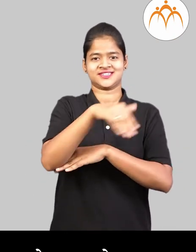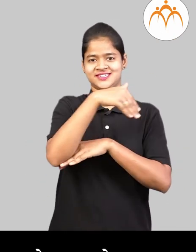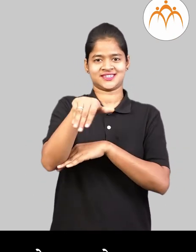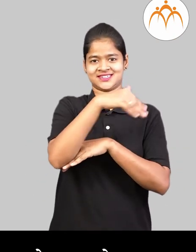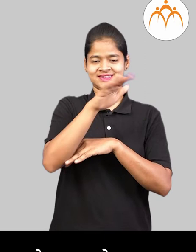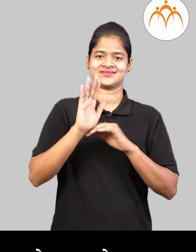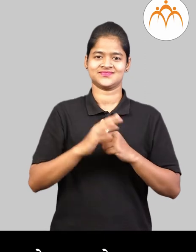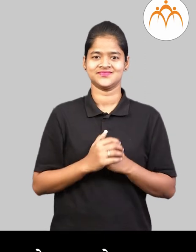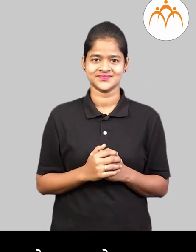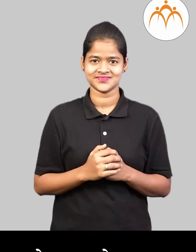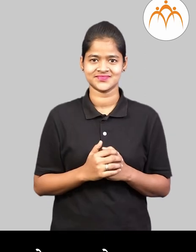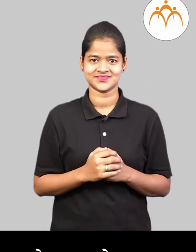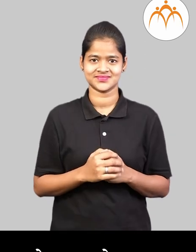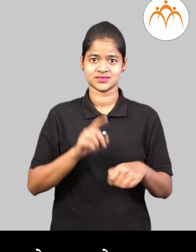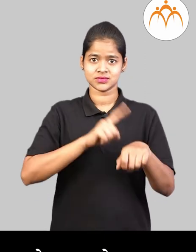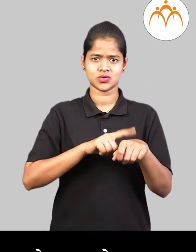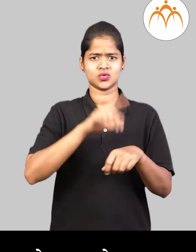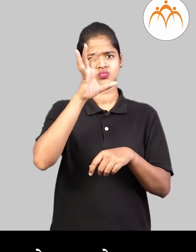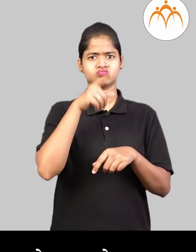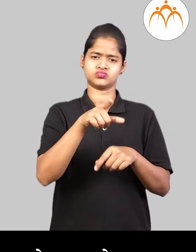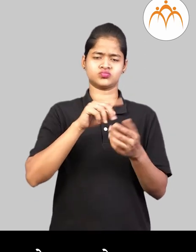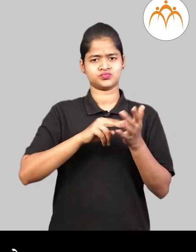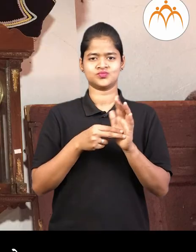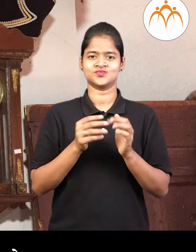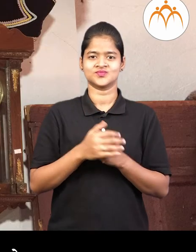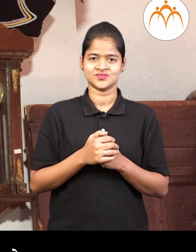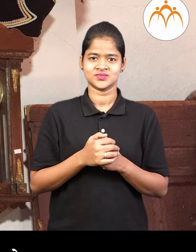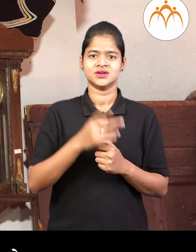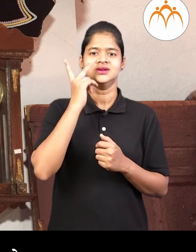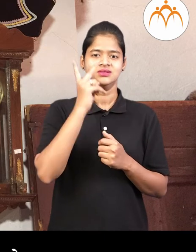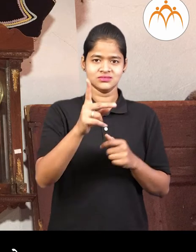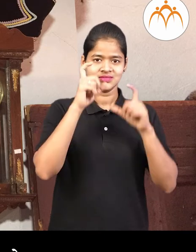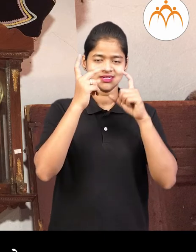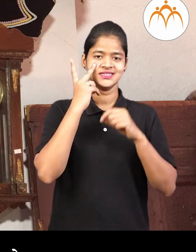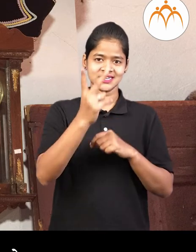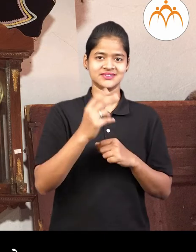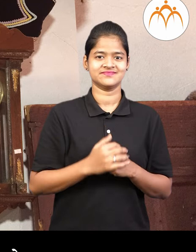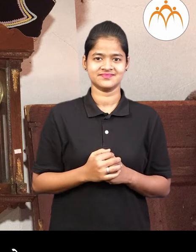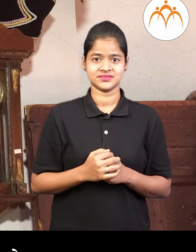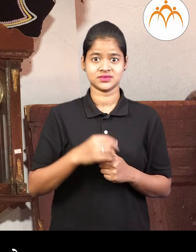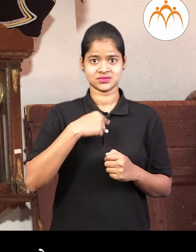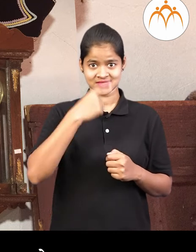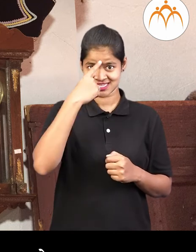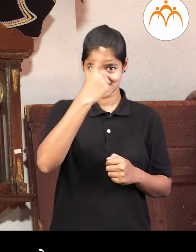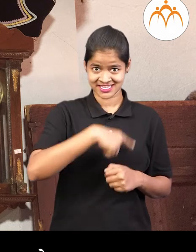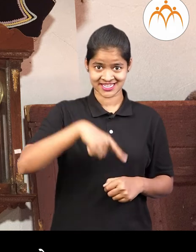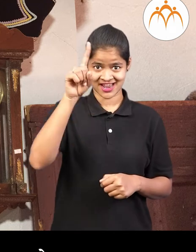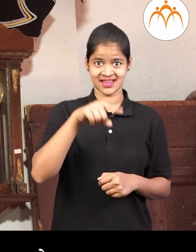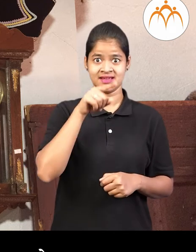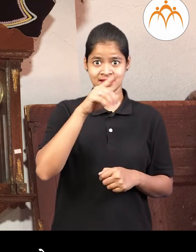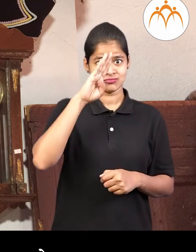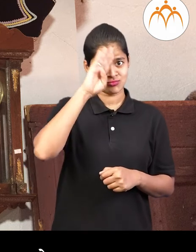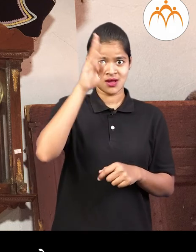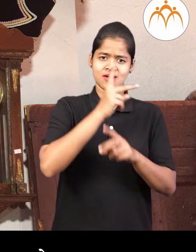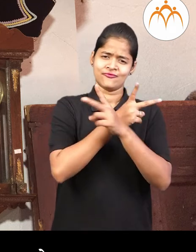ठराविक वेलला हलतो या वरुन वेल करते ही वेगबेगली लंबकाची घड़याले पाहा आपले आ भारता